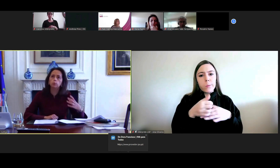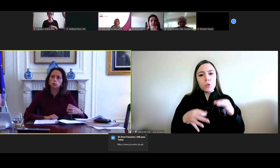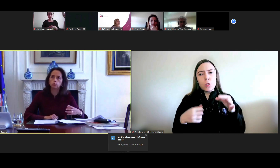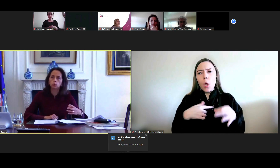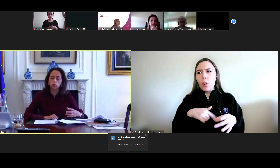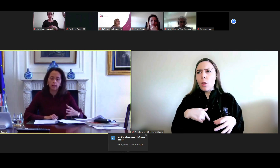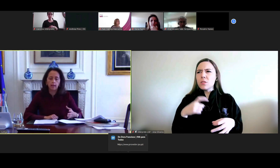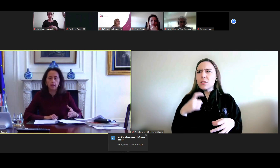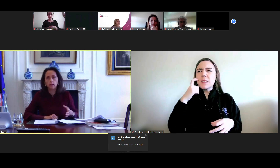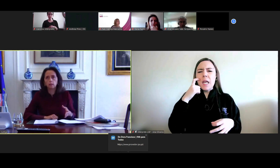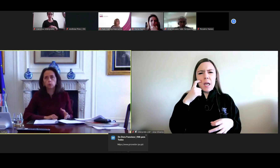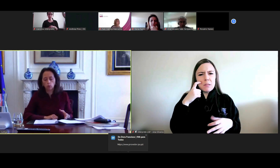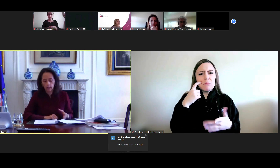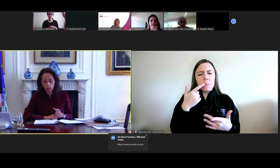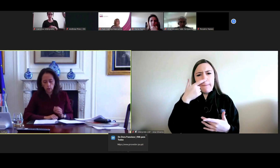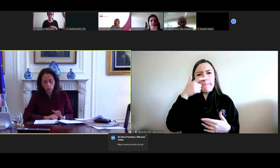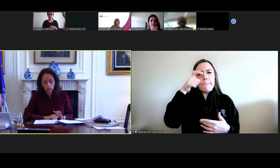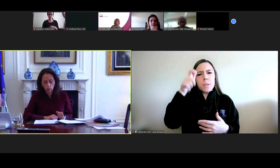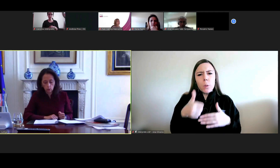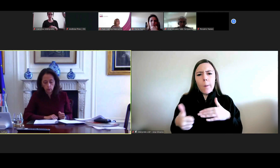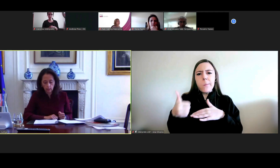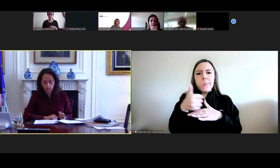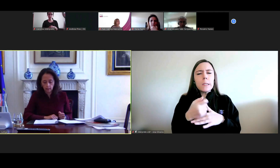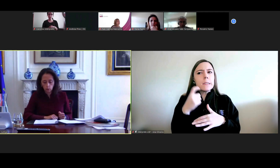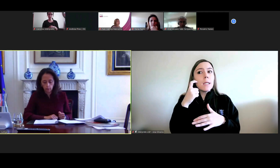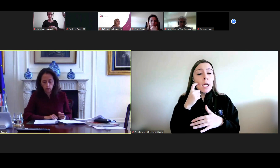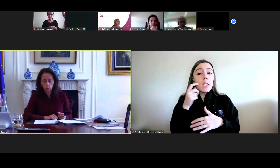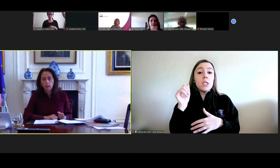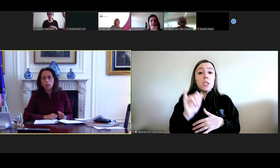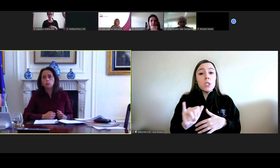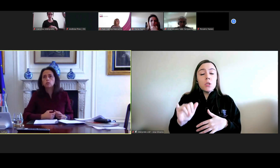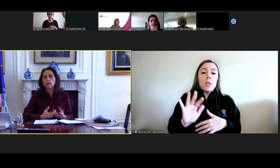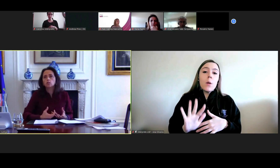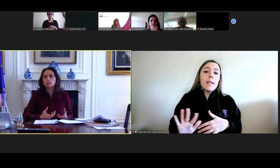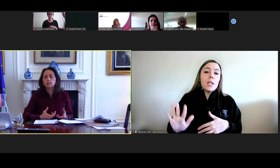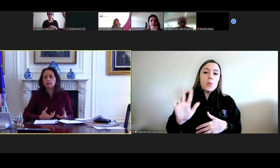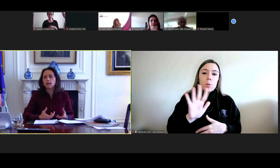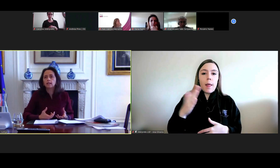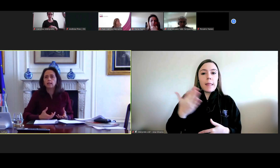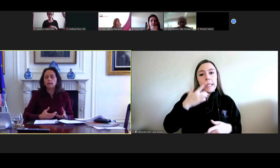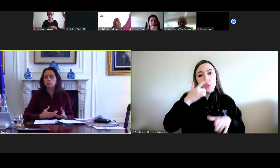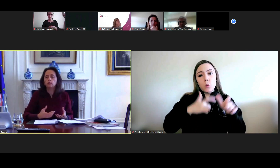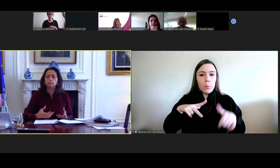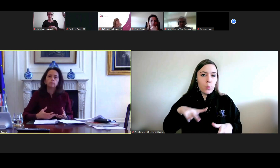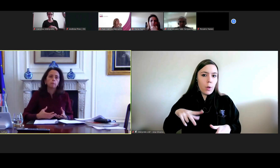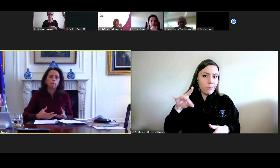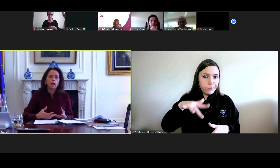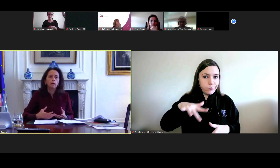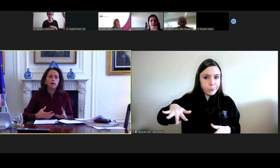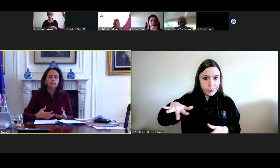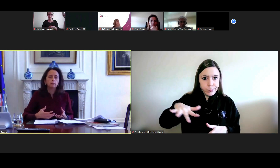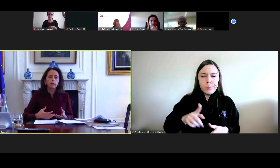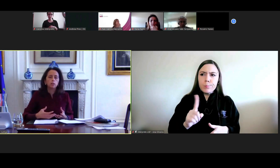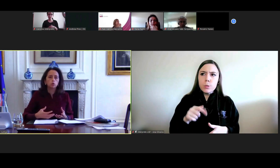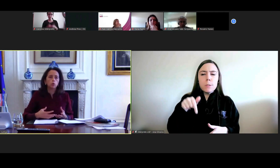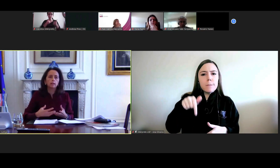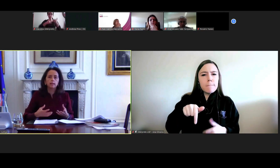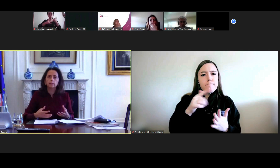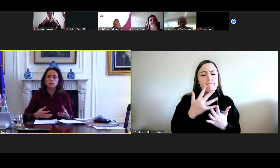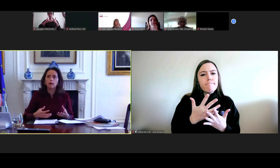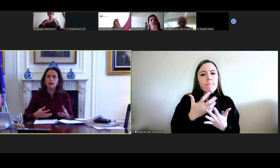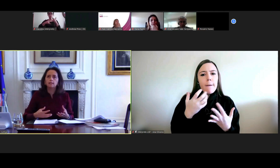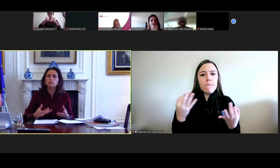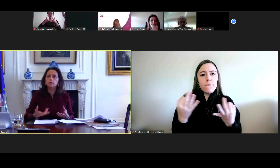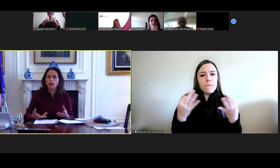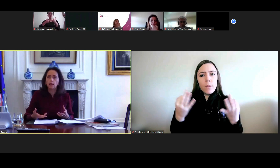que o Provedor é, em Portugal, a Instituição Nacional de Direitos Humanos. E por isso, esta se calhar é, enfim, a marca mais, o